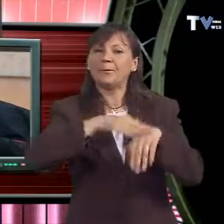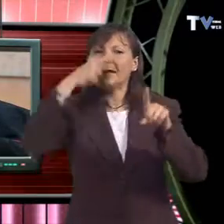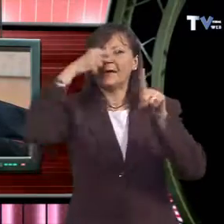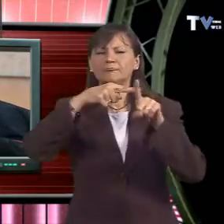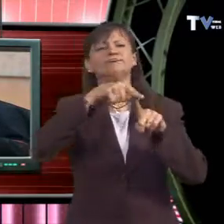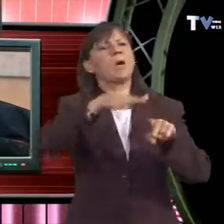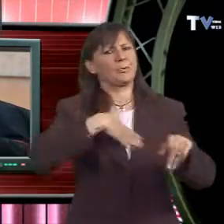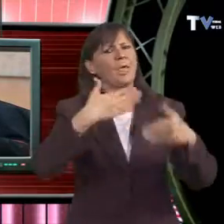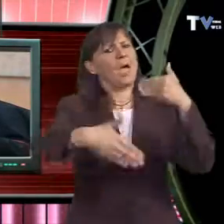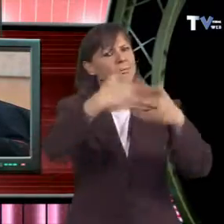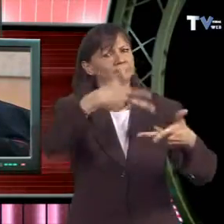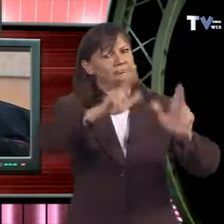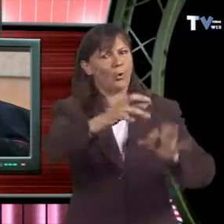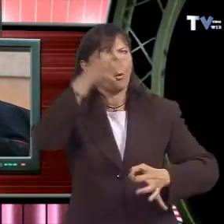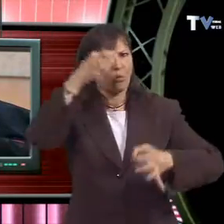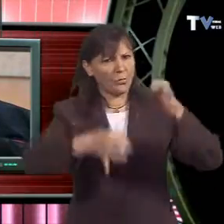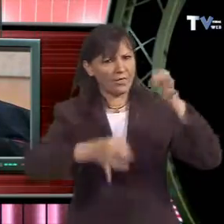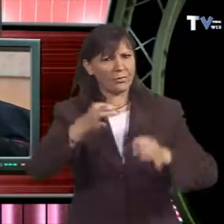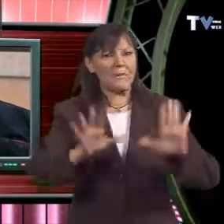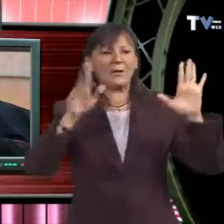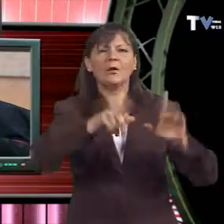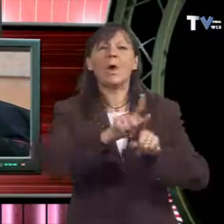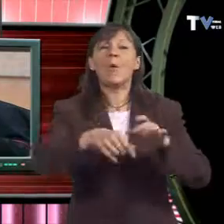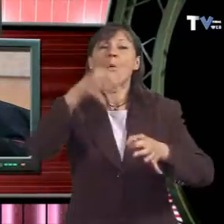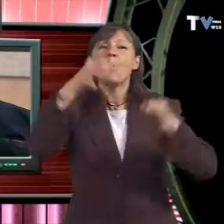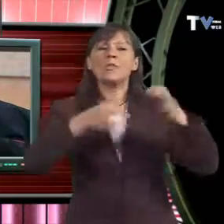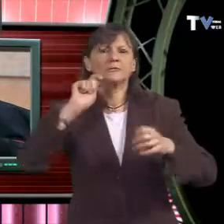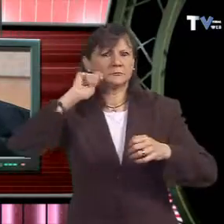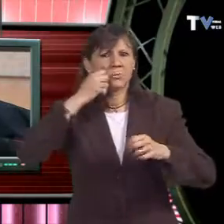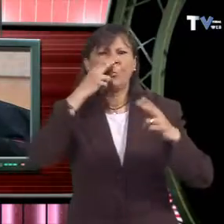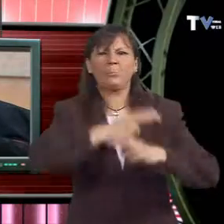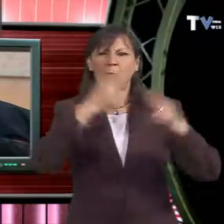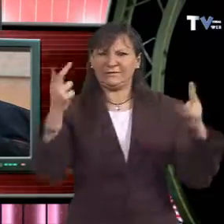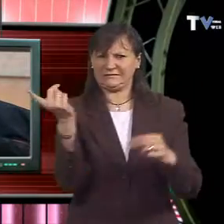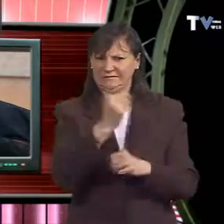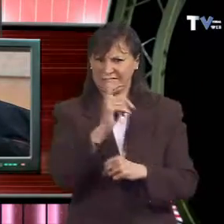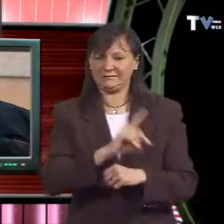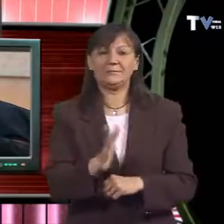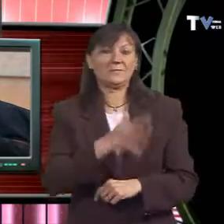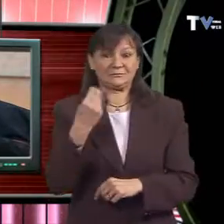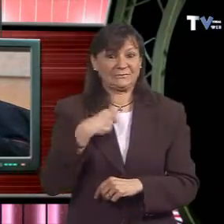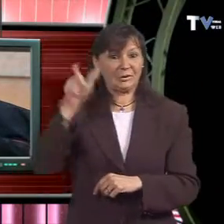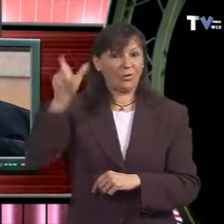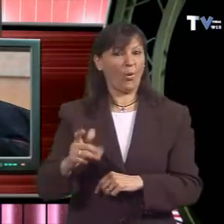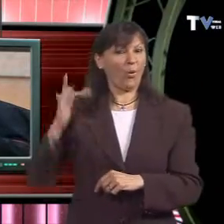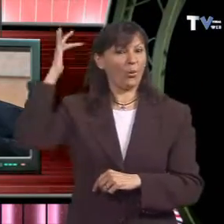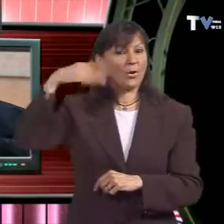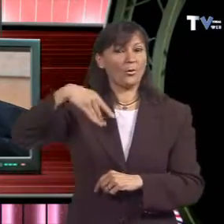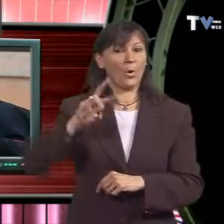del sacerdoci, suplicava Morfia en la missiva, sol·licito la seva bondat en